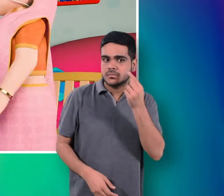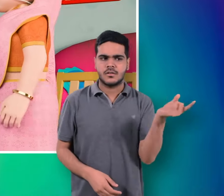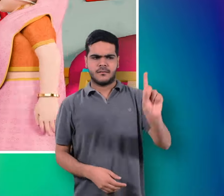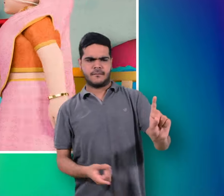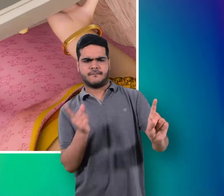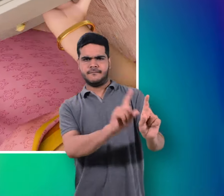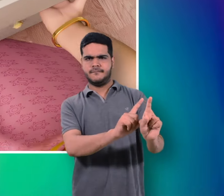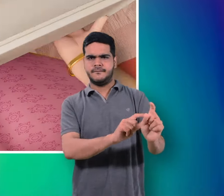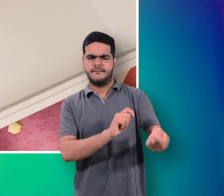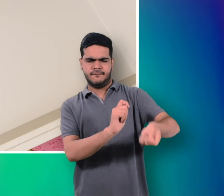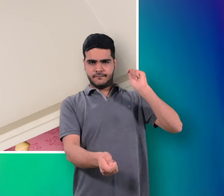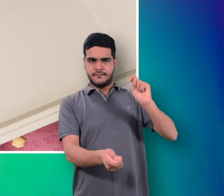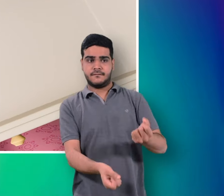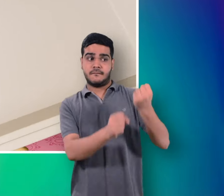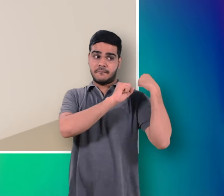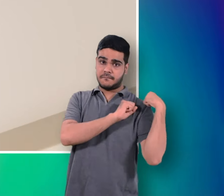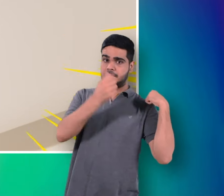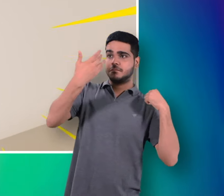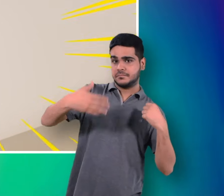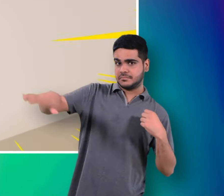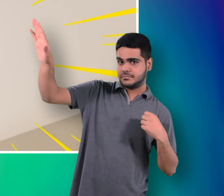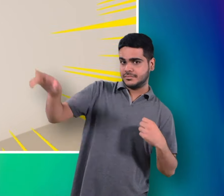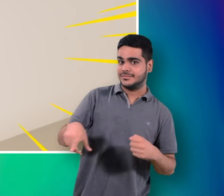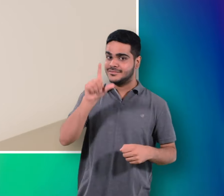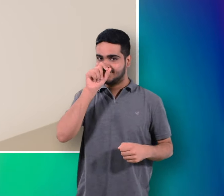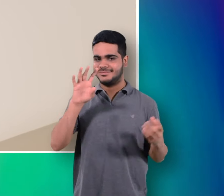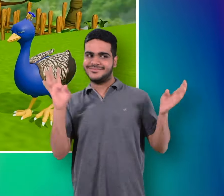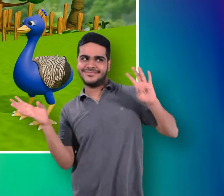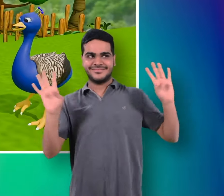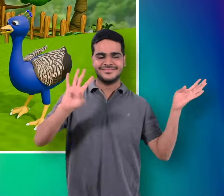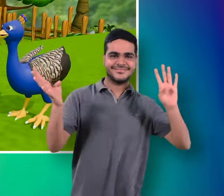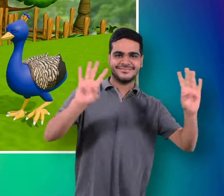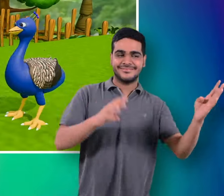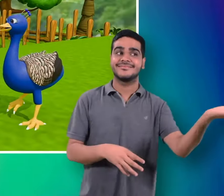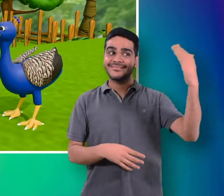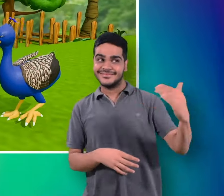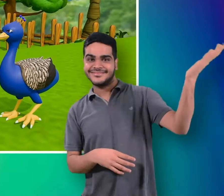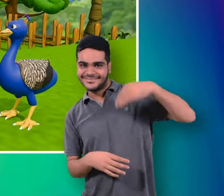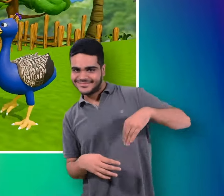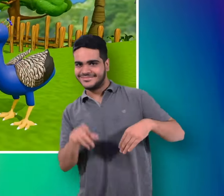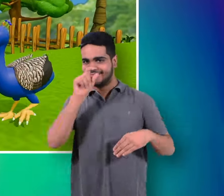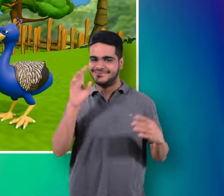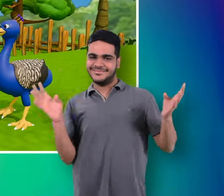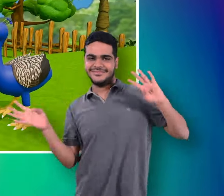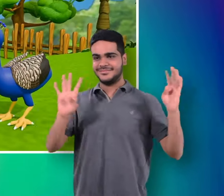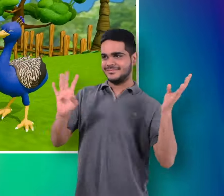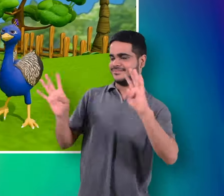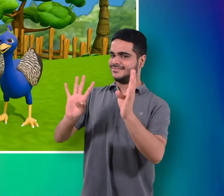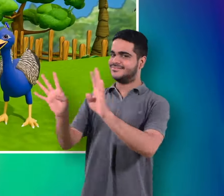काले चोर ले गए नानी तेरी मोरनी को मोर ले गए